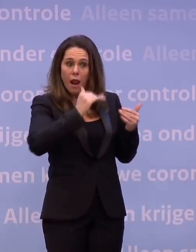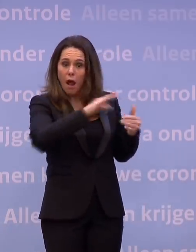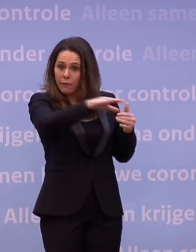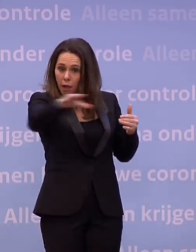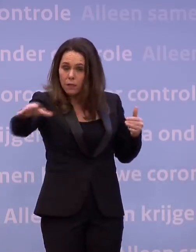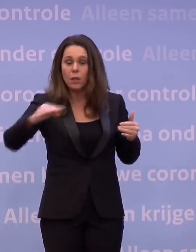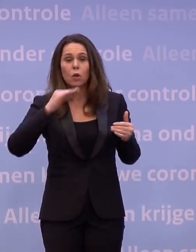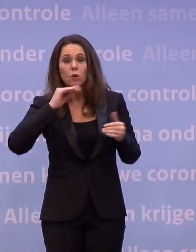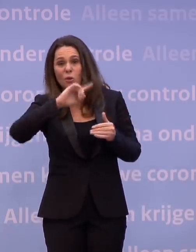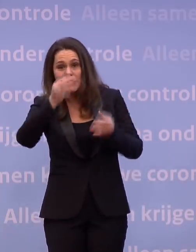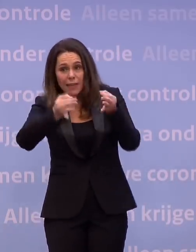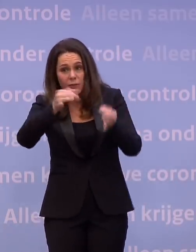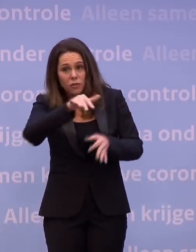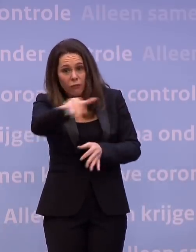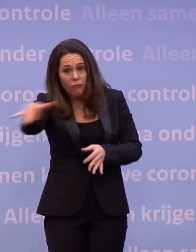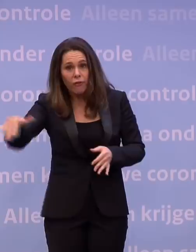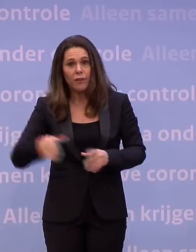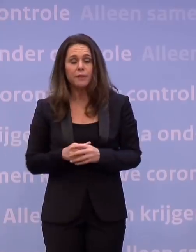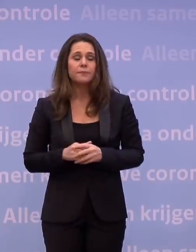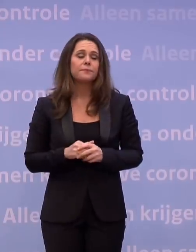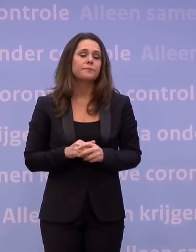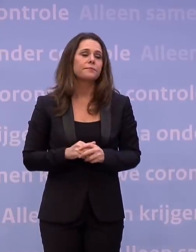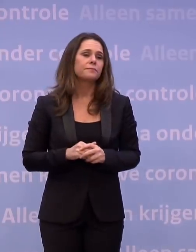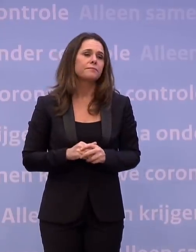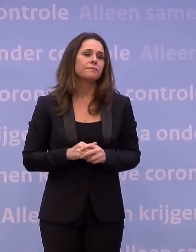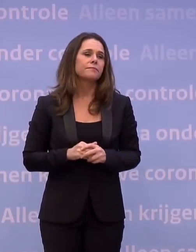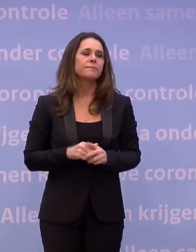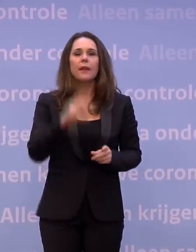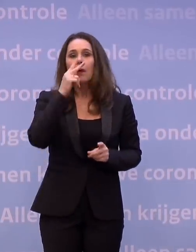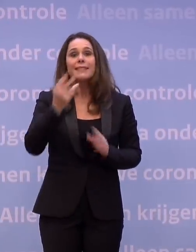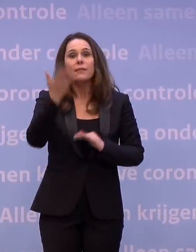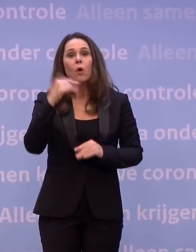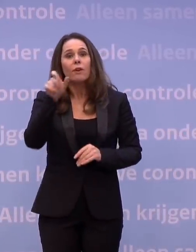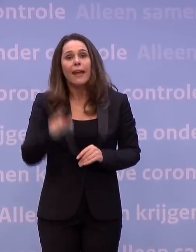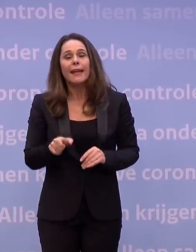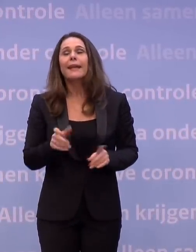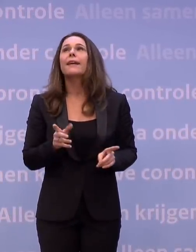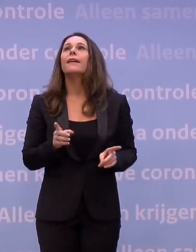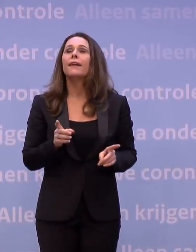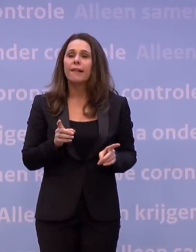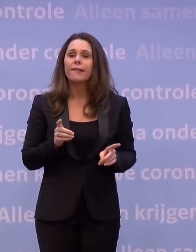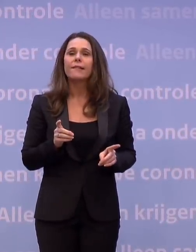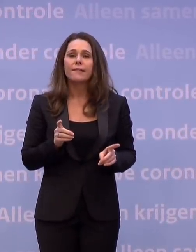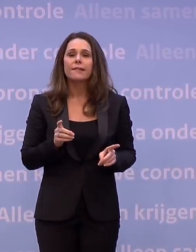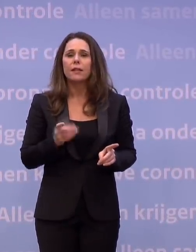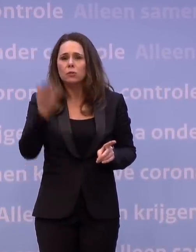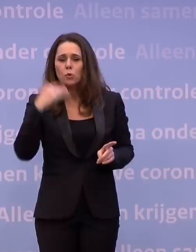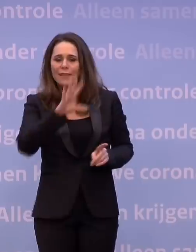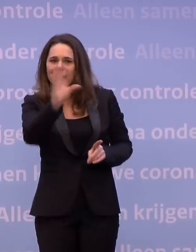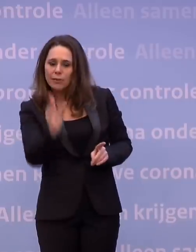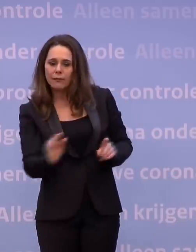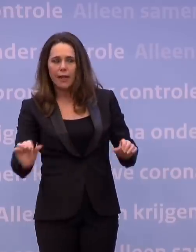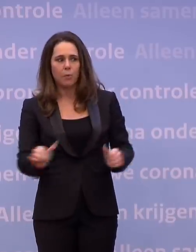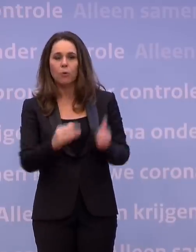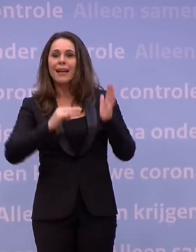sneltesten in landen om dat te kunnen doen? Nou, we hebben gezien vorige week is toen dat inging voor Zuid-Afrika, heeft